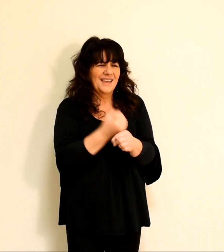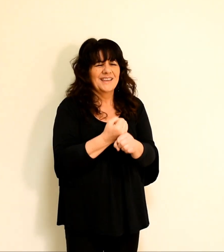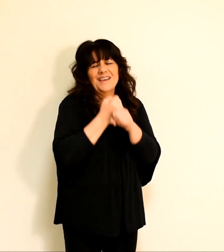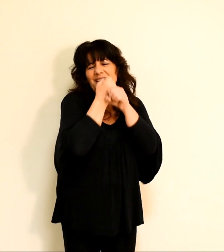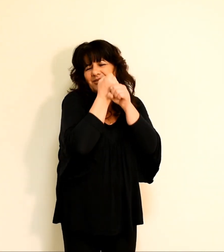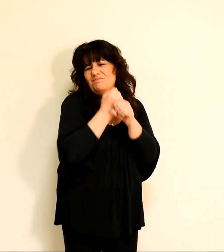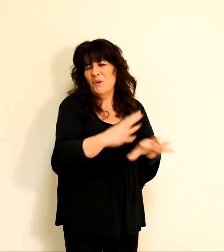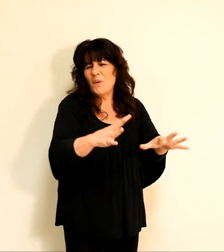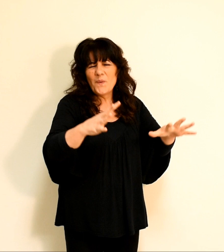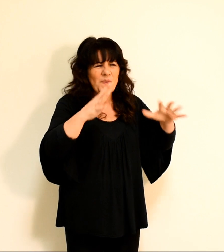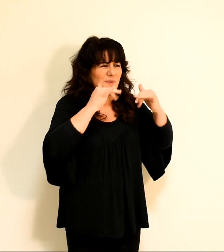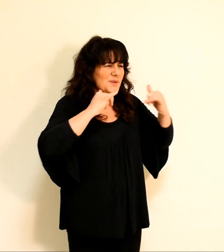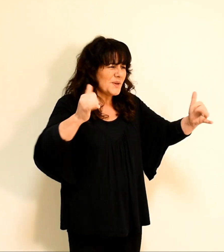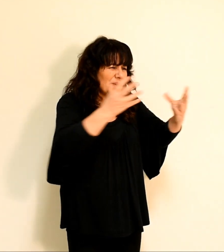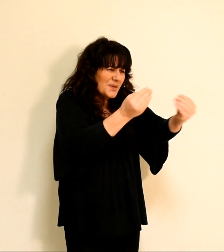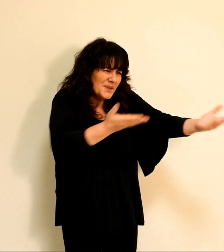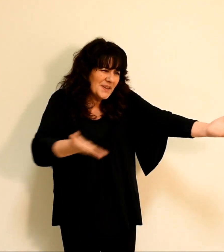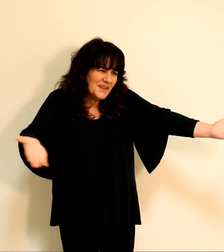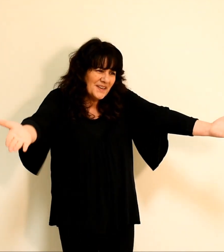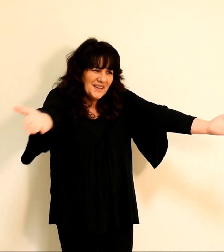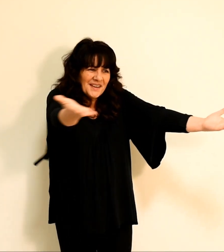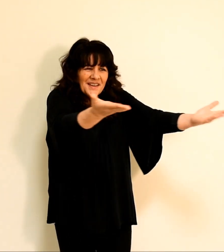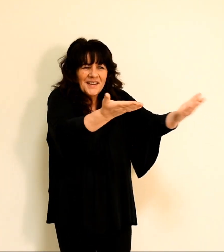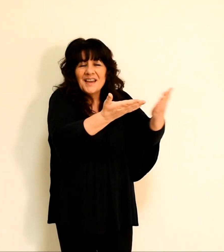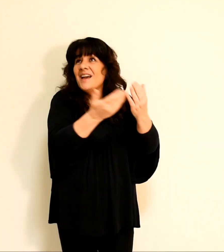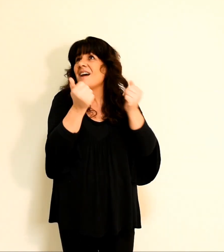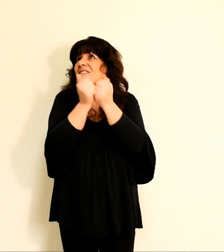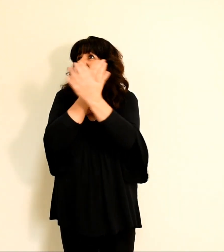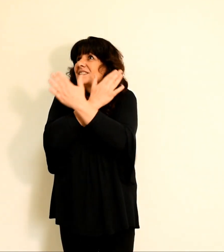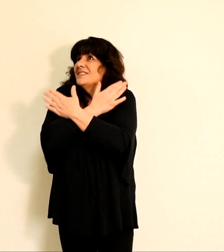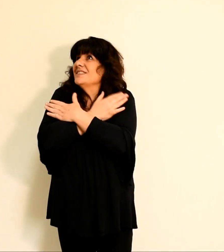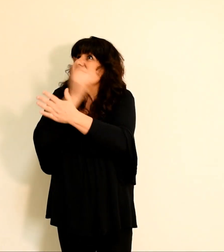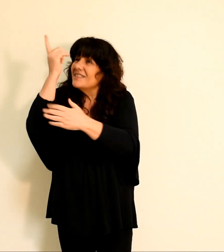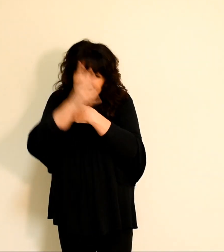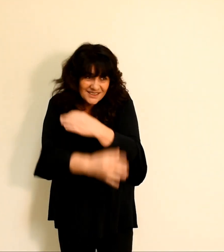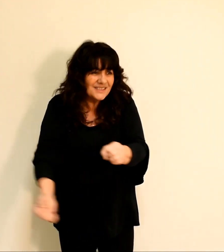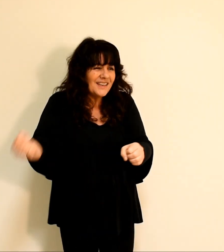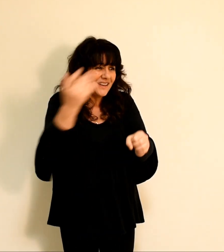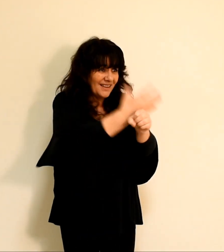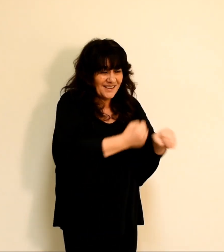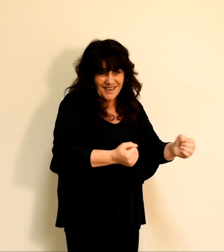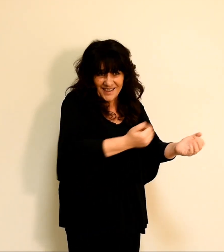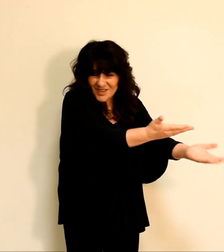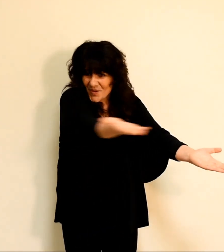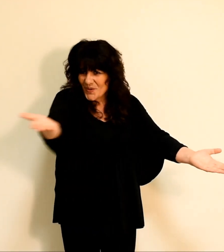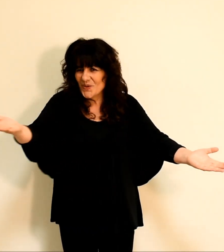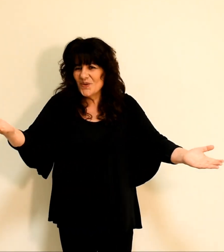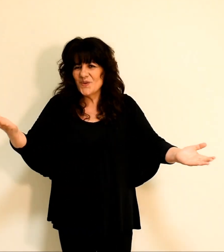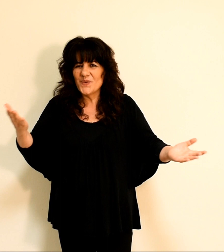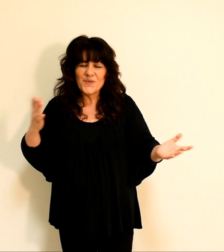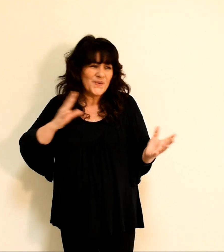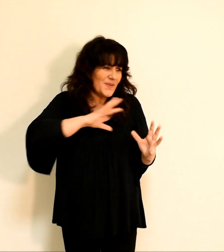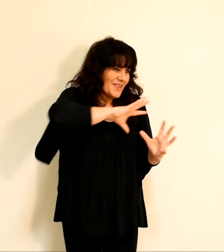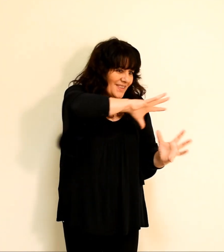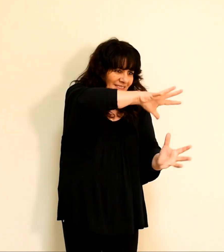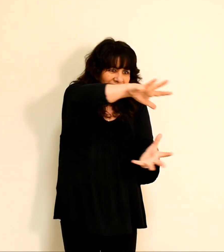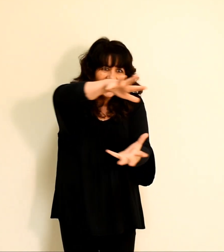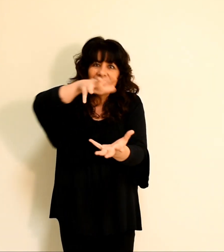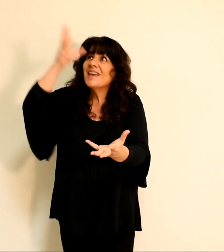Psaume 104 La terre s'emplit de tes biens